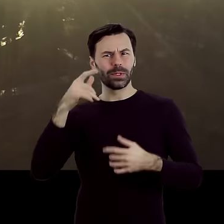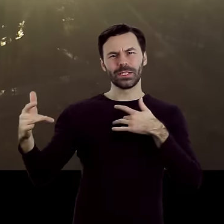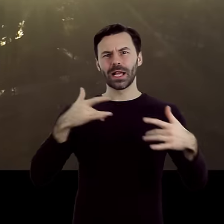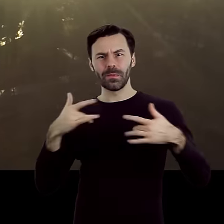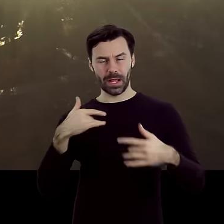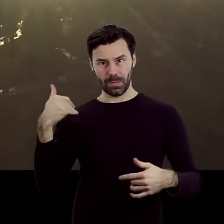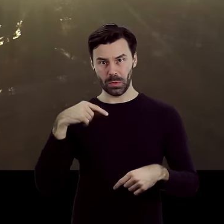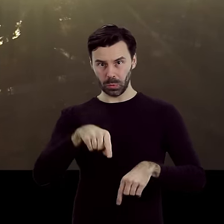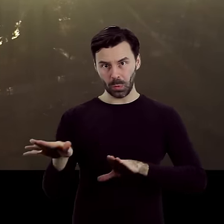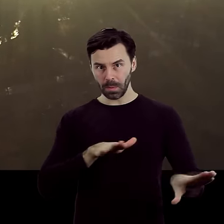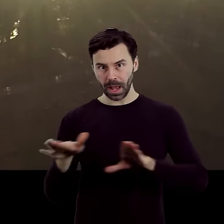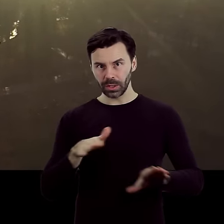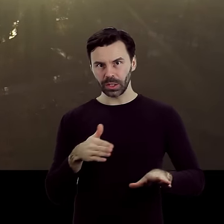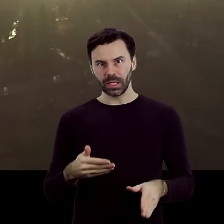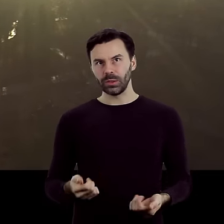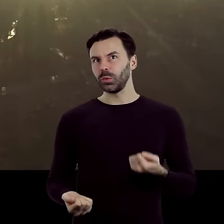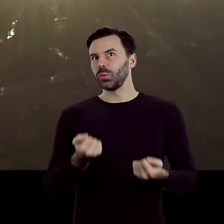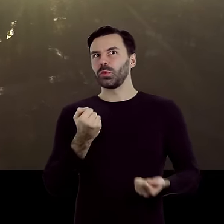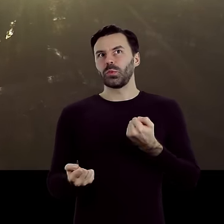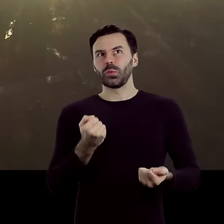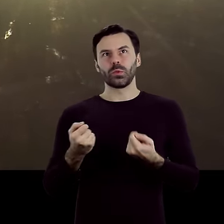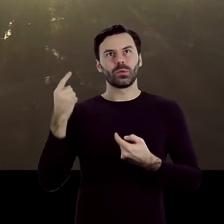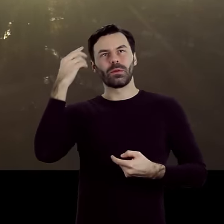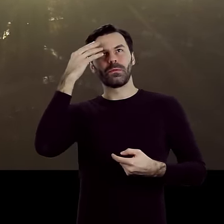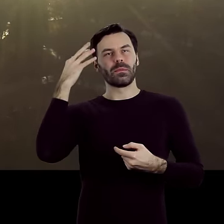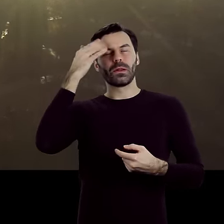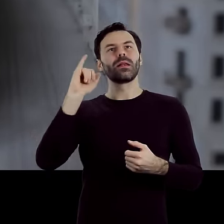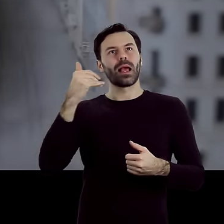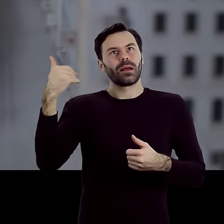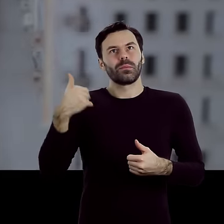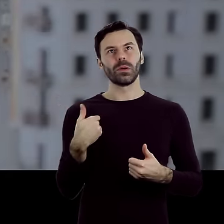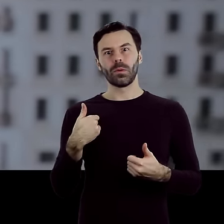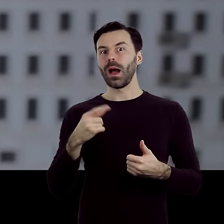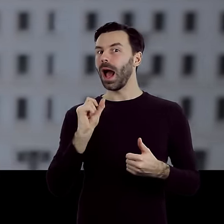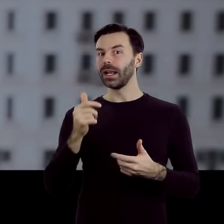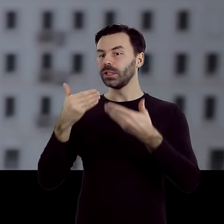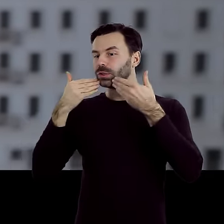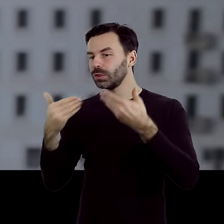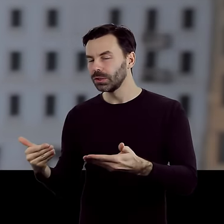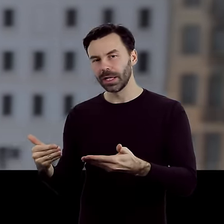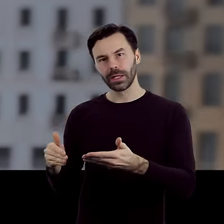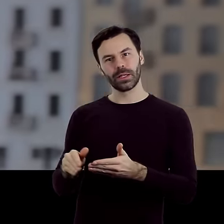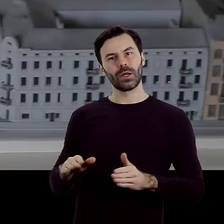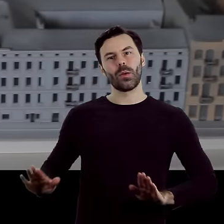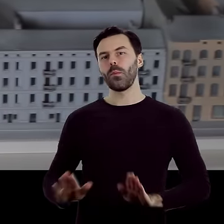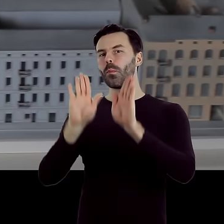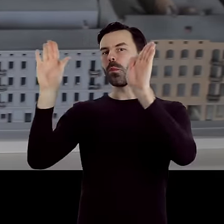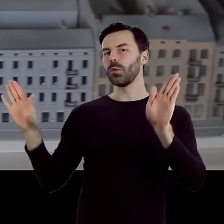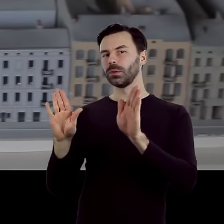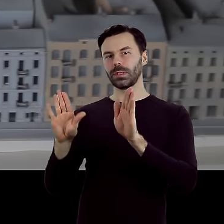Trudno wyobrazić sobie nieistniejące budynki, ale dzięki inicjatywie Muzeum Miasta Łodzi można je zobaczyć